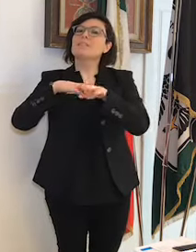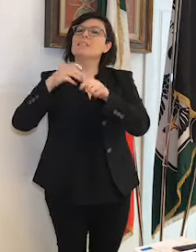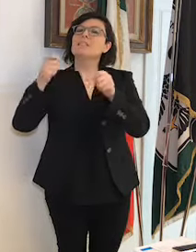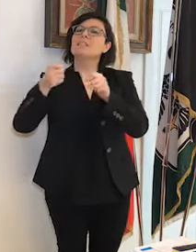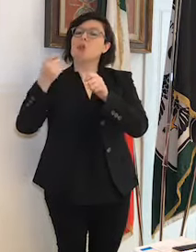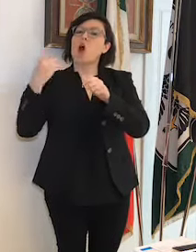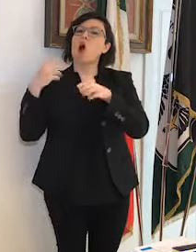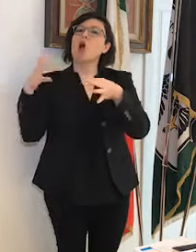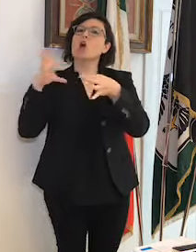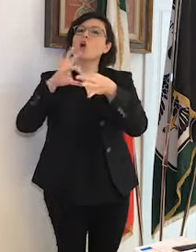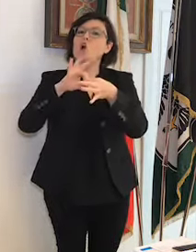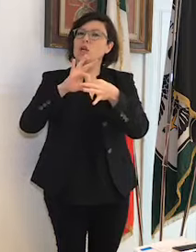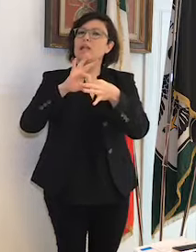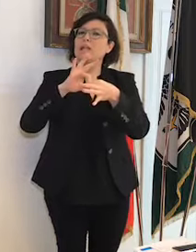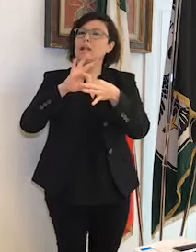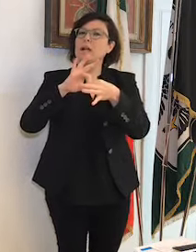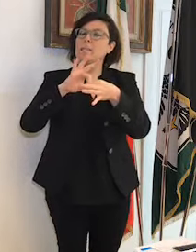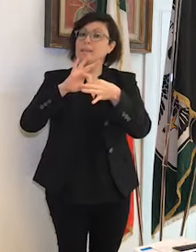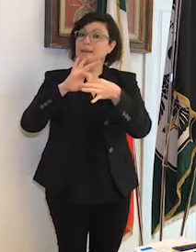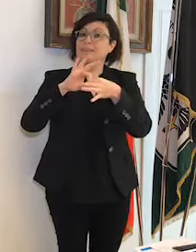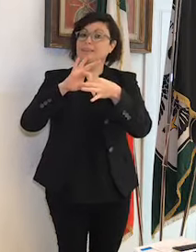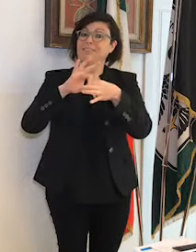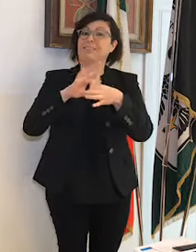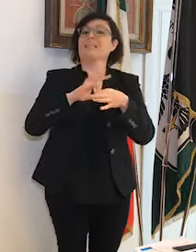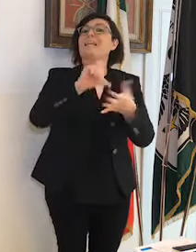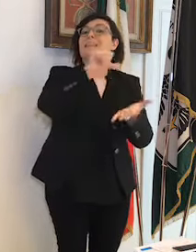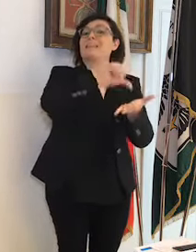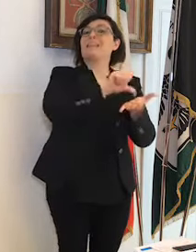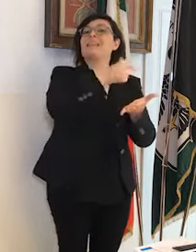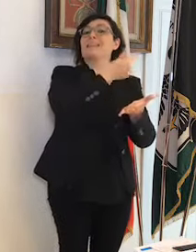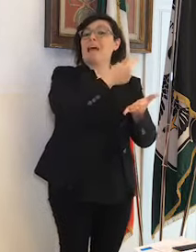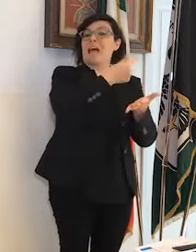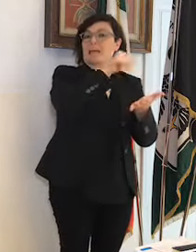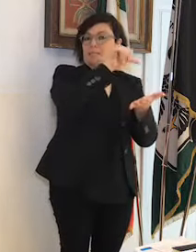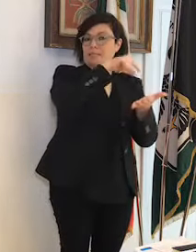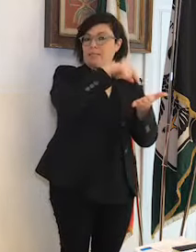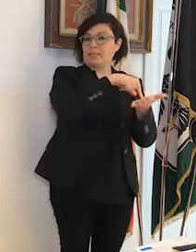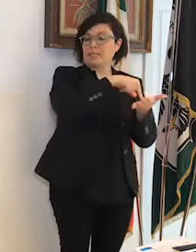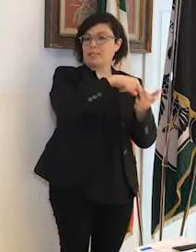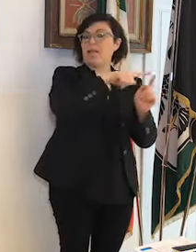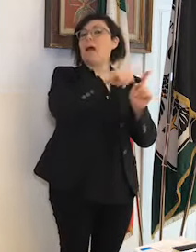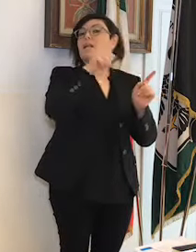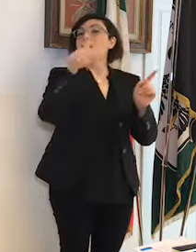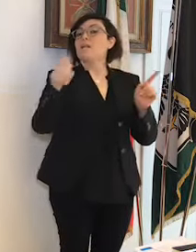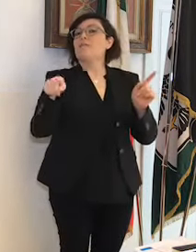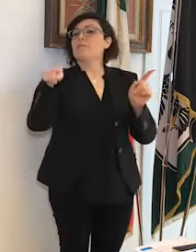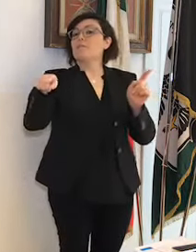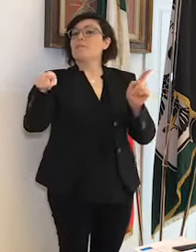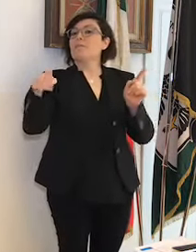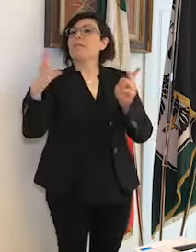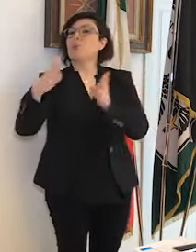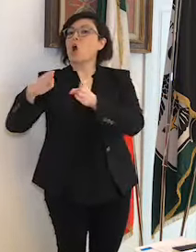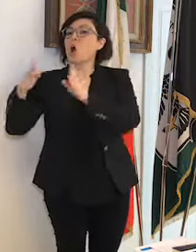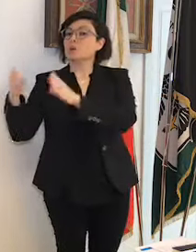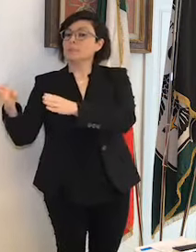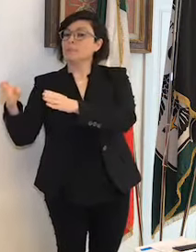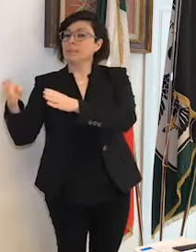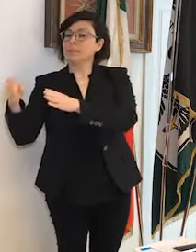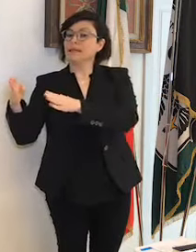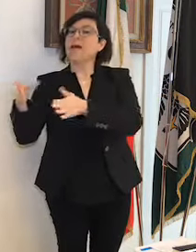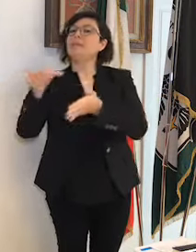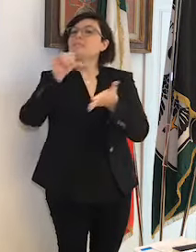collegamenti dal terminal bus all'ospedale con alcune corse della linea 2F e dal terminal bus alla